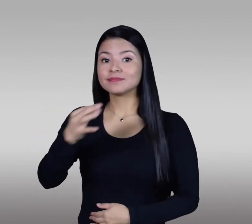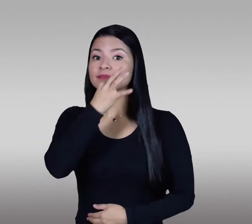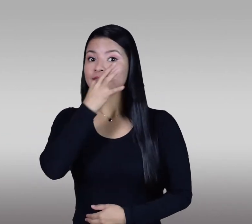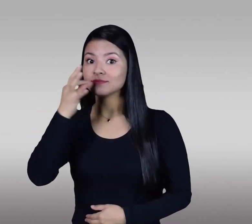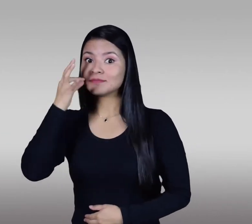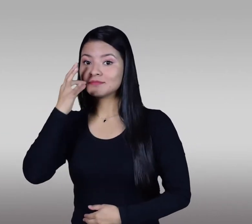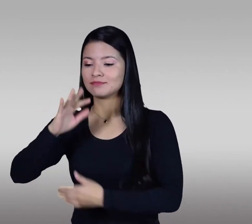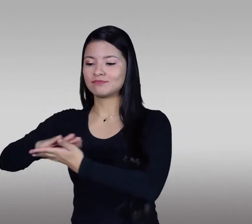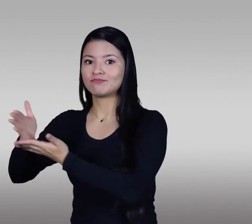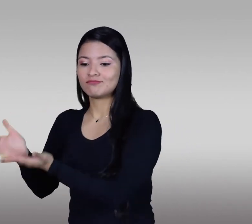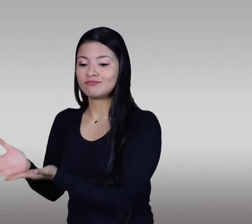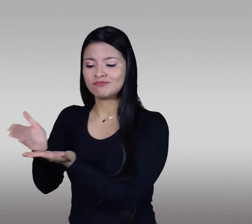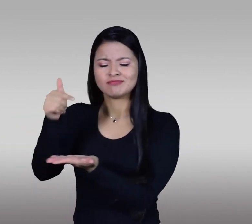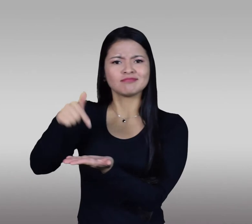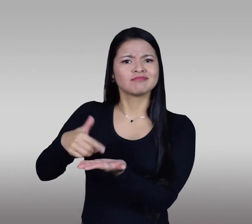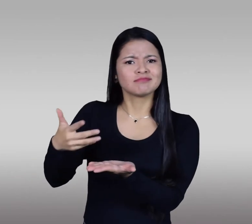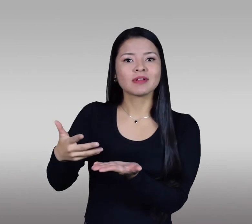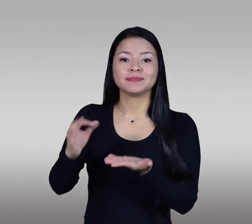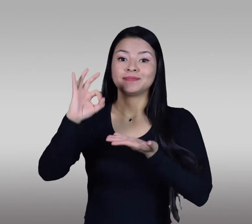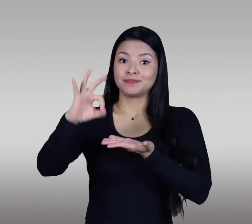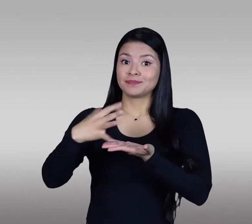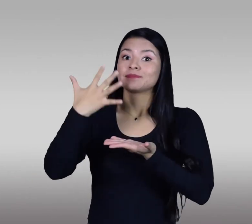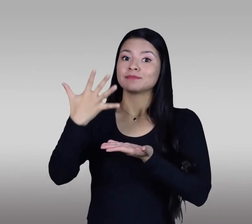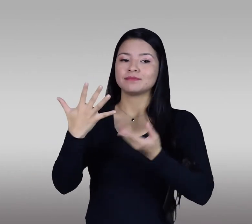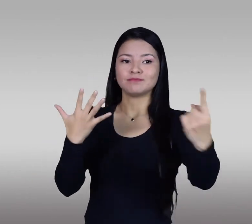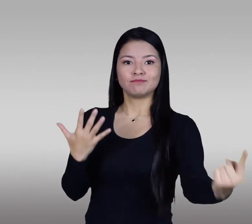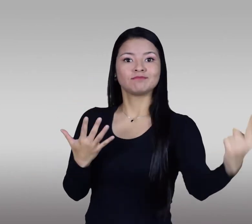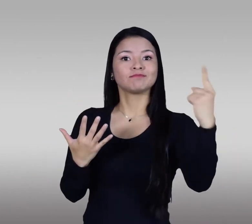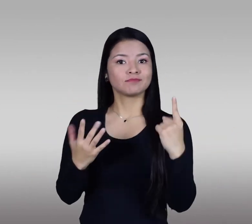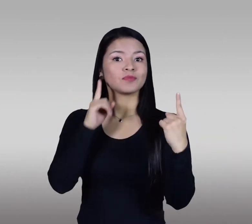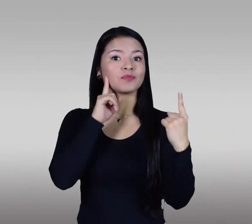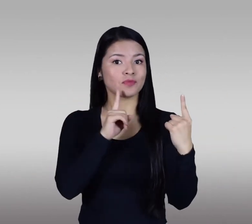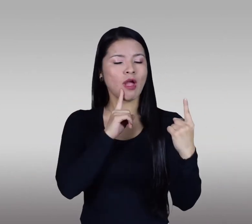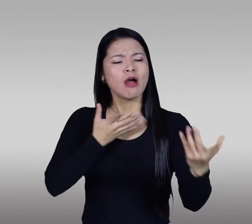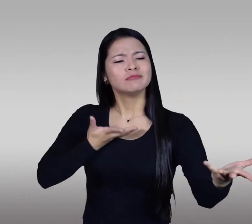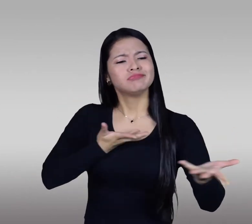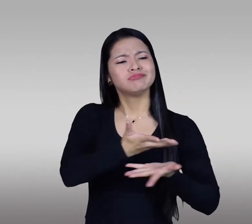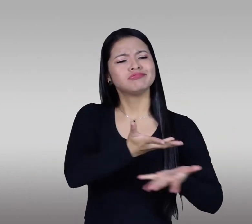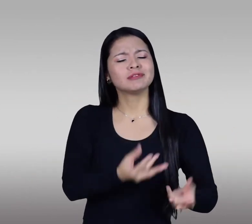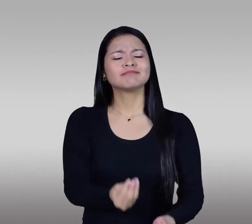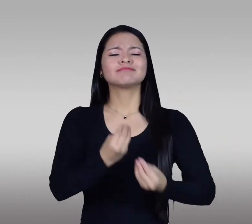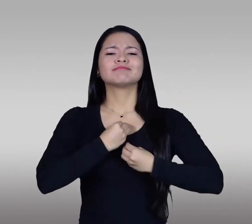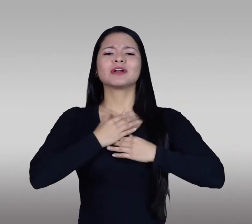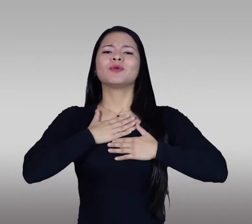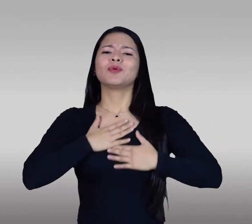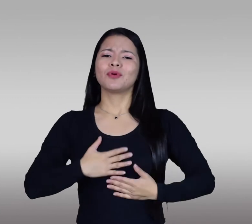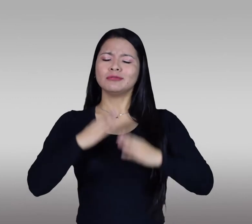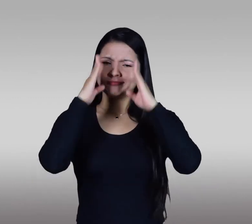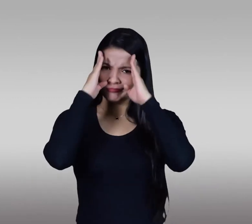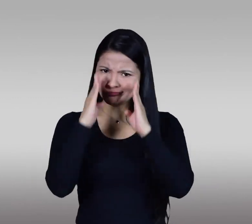señas colombiana que se conecta de manera remota para mediar la comunicación entre el funcionario de la organización y el cliente sordo, brindando de esta manera